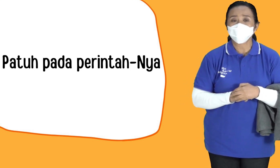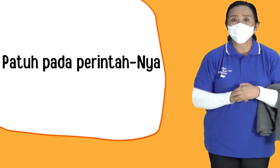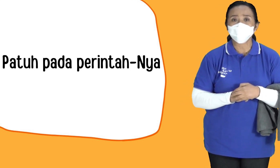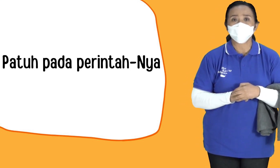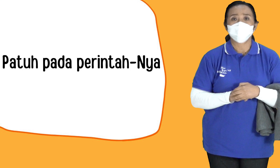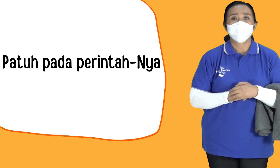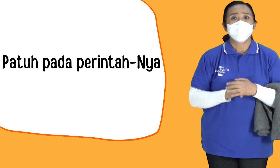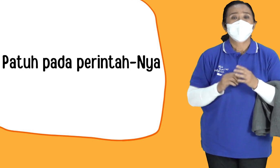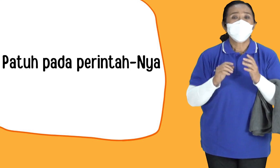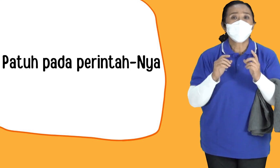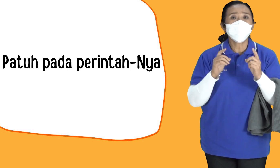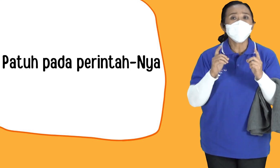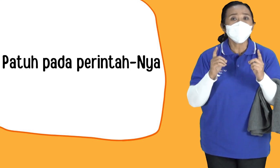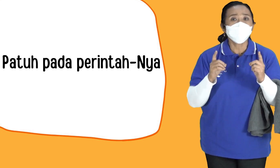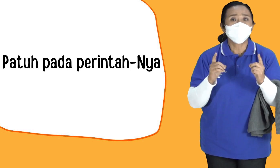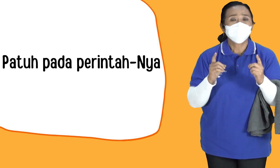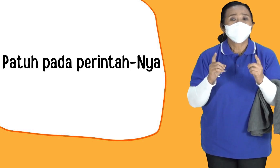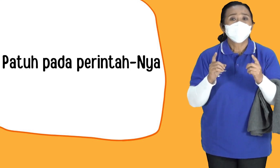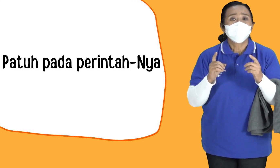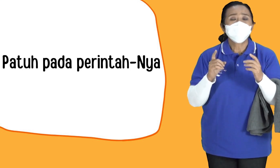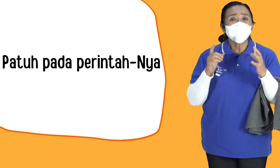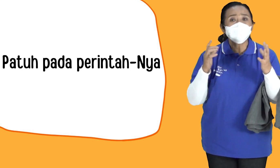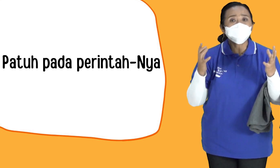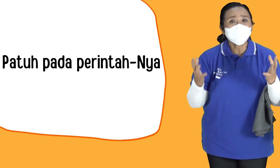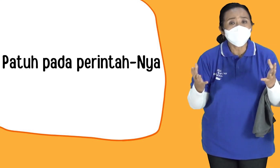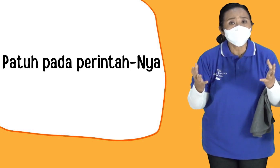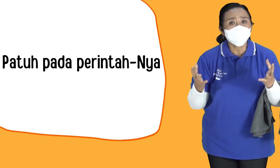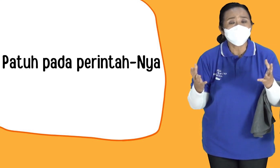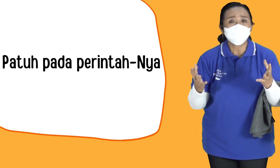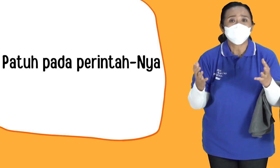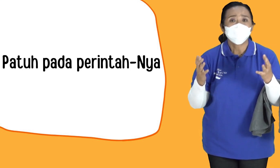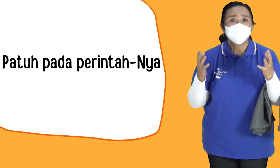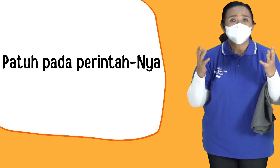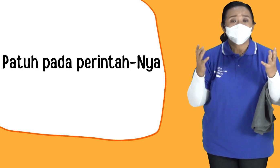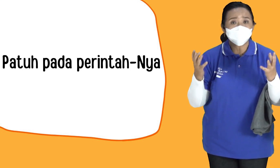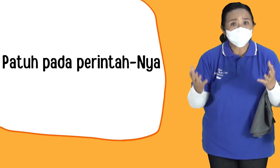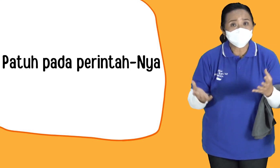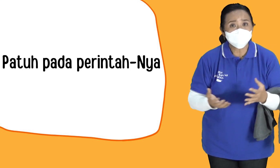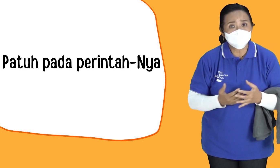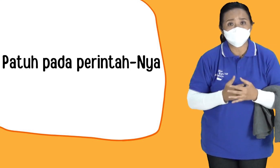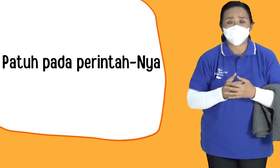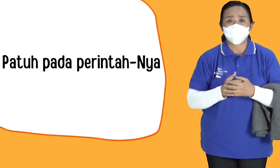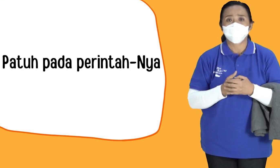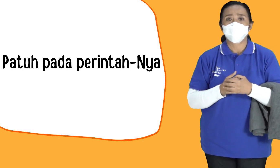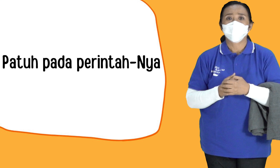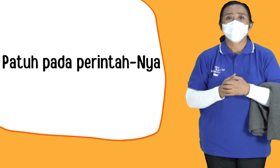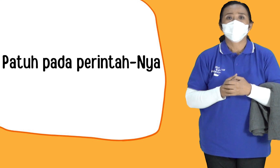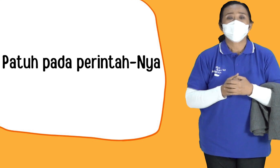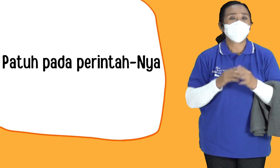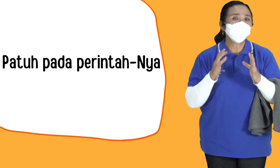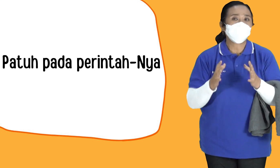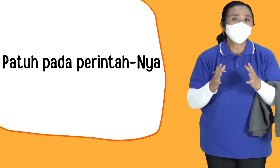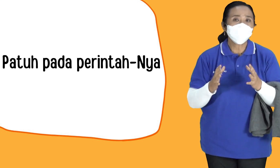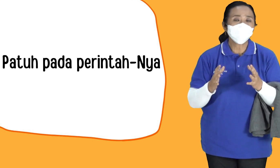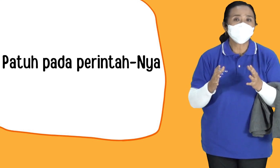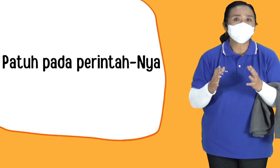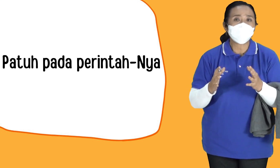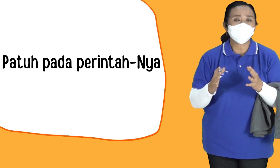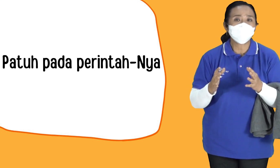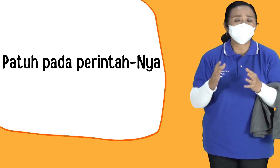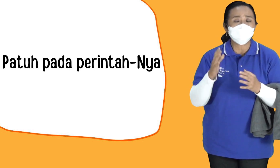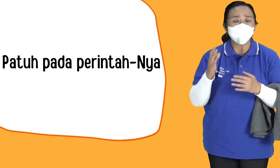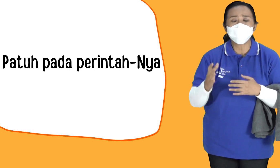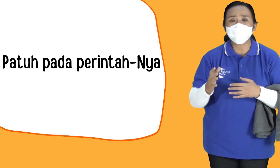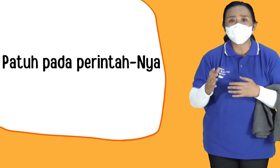Mau Mendengarkan Firmannya Kalau Tuhan Menyuruh